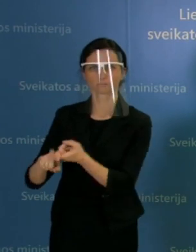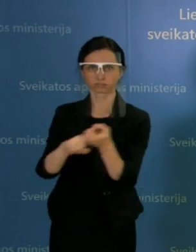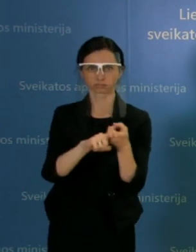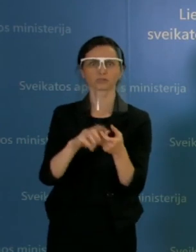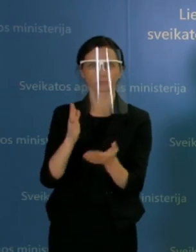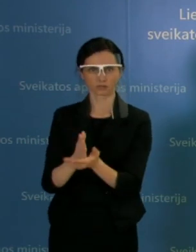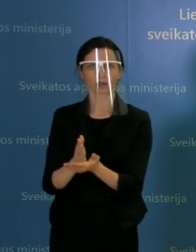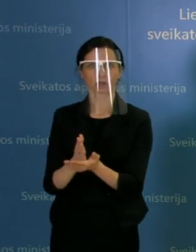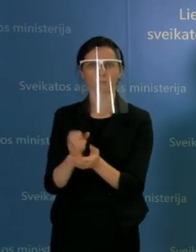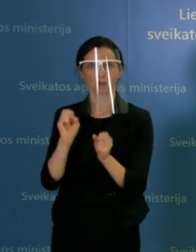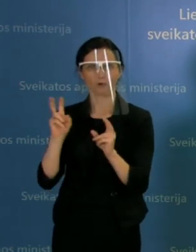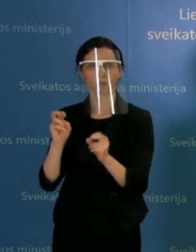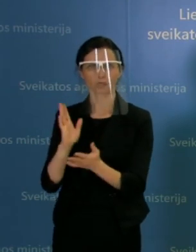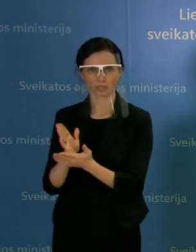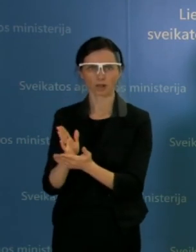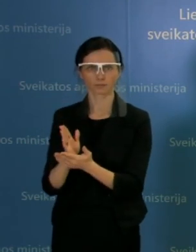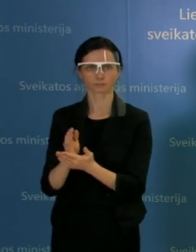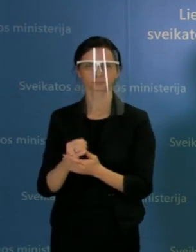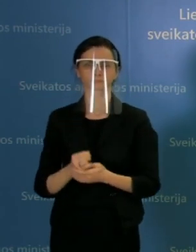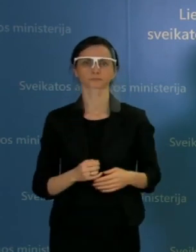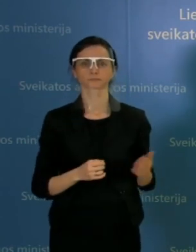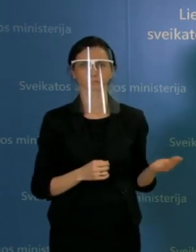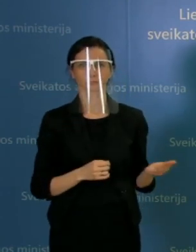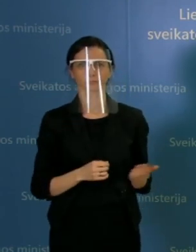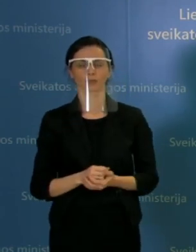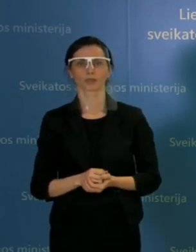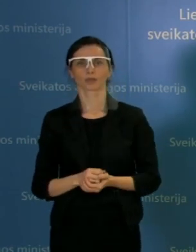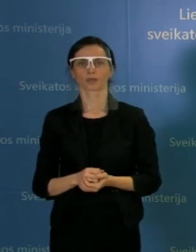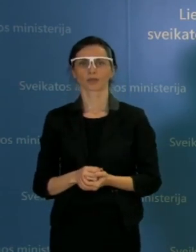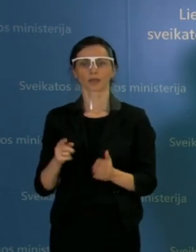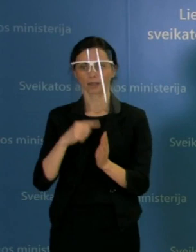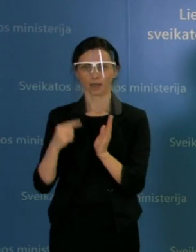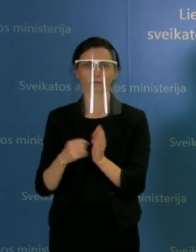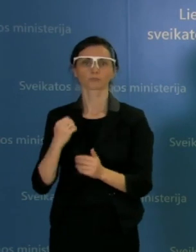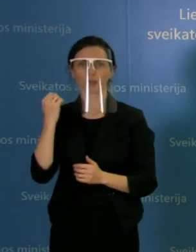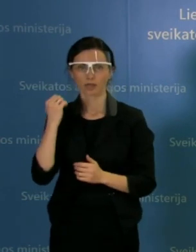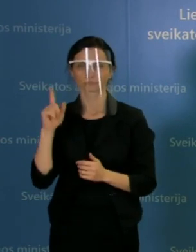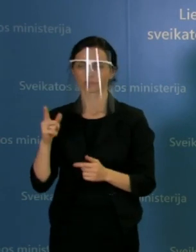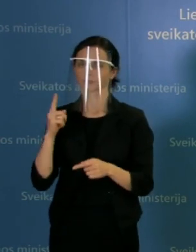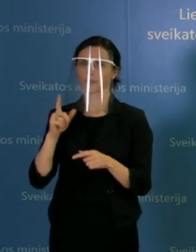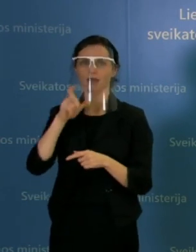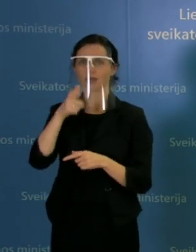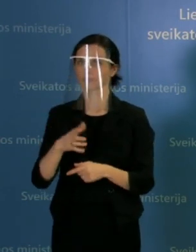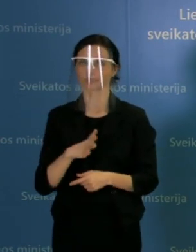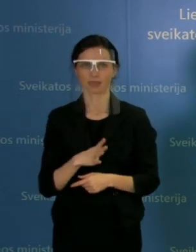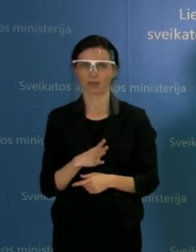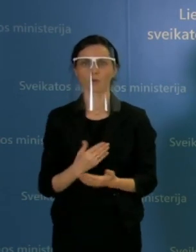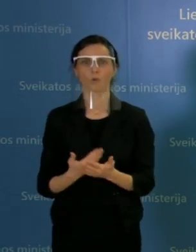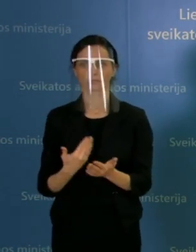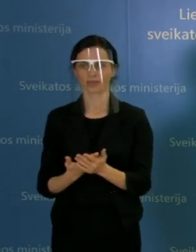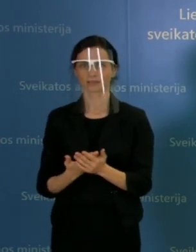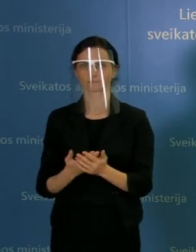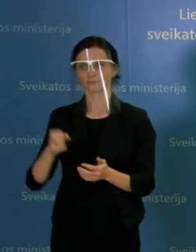atkrastas Lietuvoje? Ačiū už klausimą, bet dar negalėsiu jį atsakyti. Todėl, kad, kiek žinau,